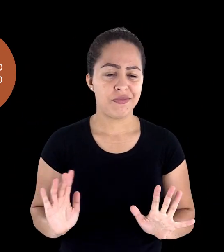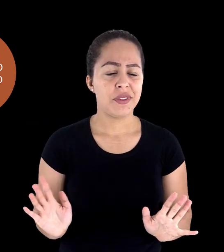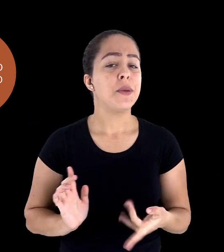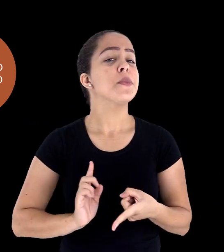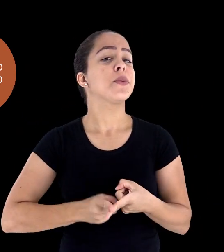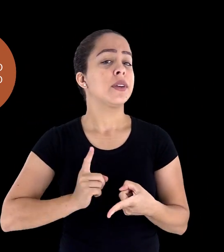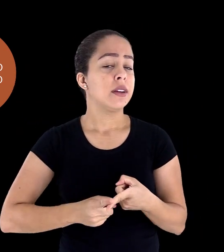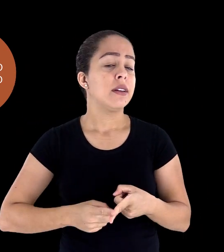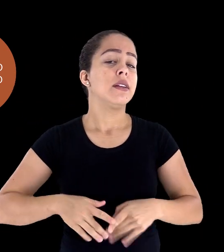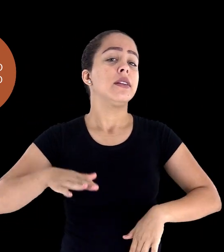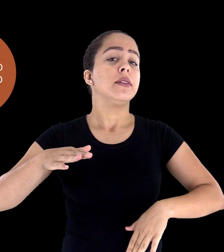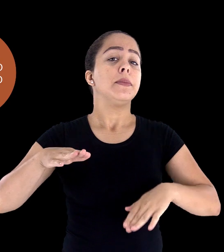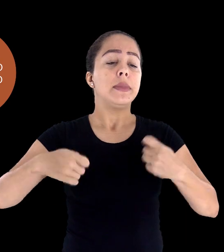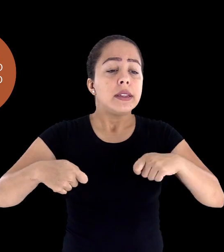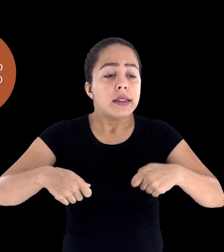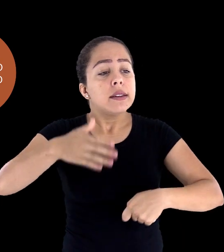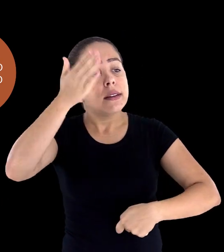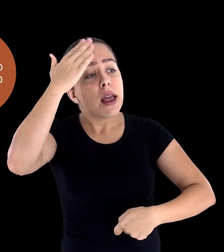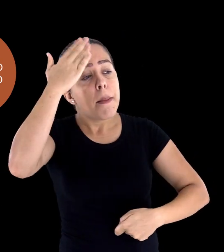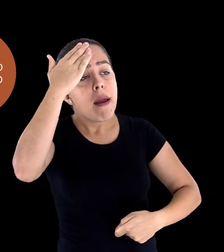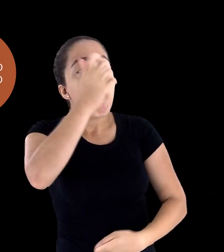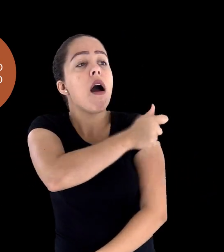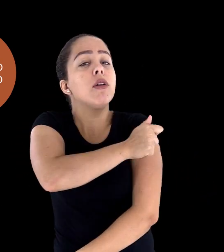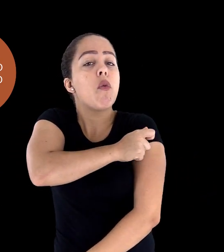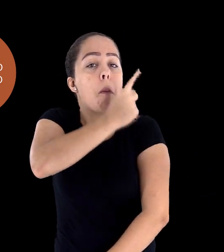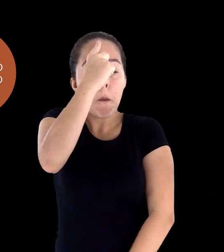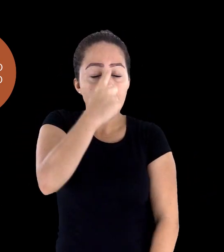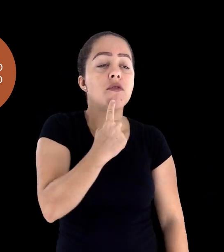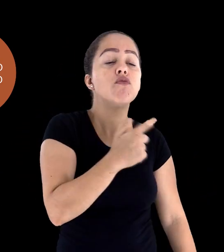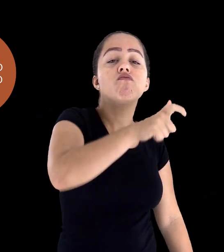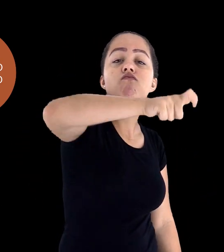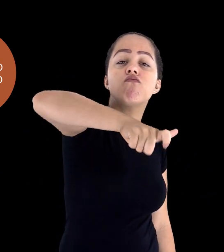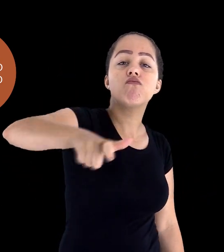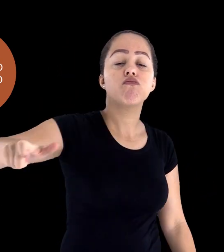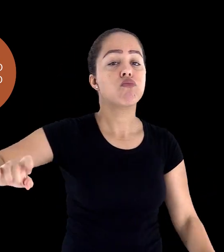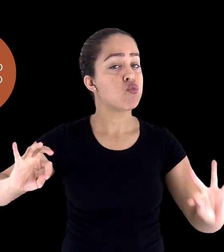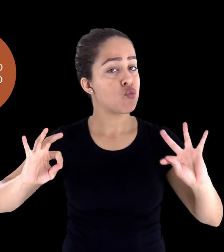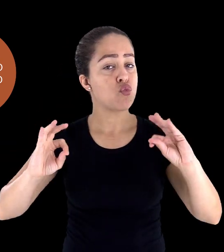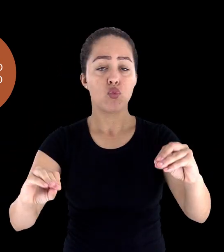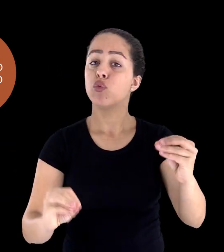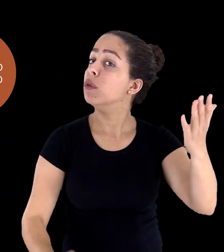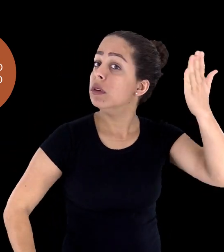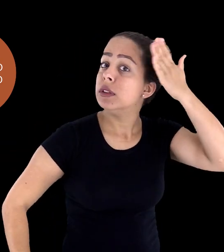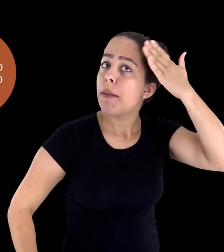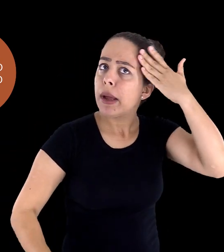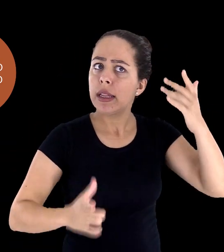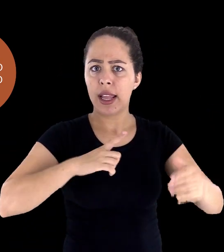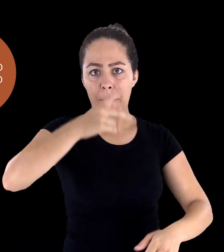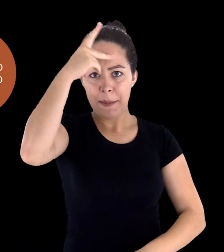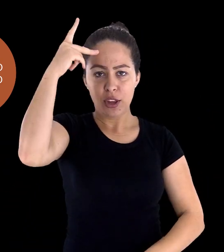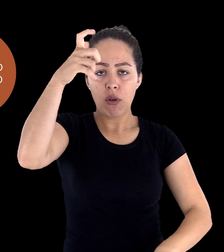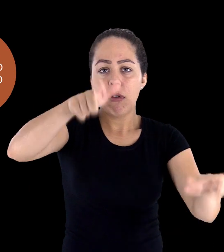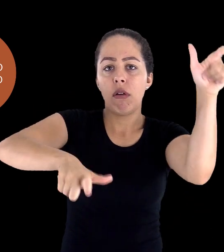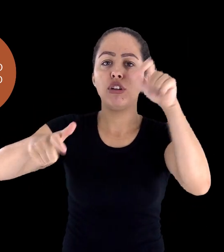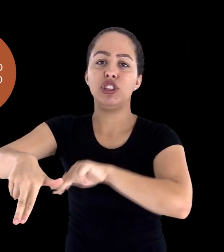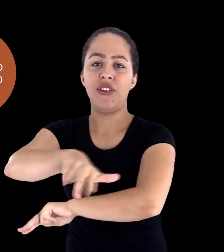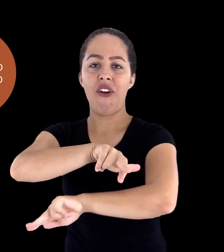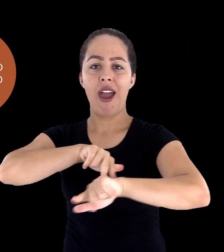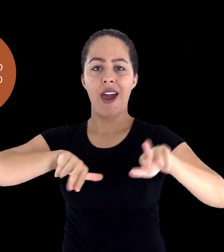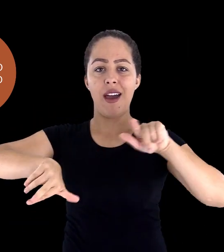existe a necessidade de conhecer o perfil de todos os alunos, de levar em conta que existem diferentes